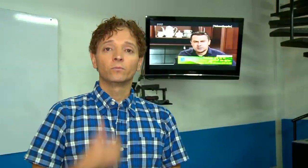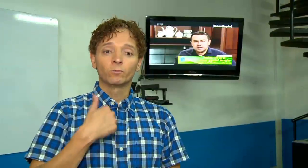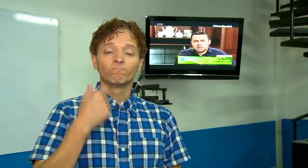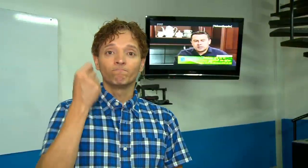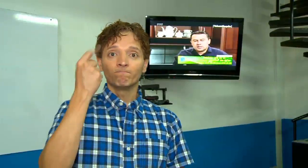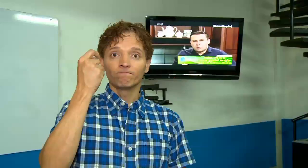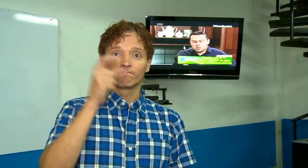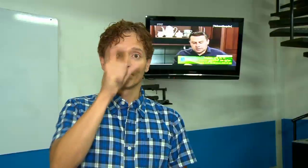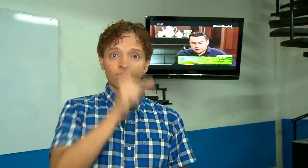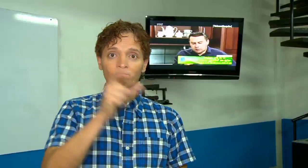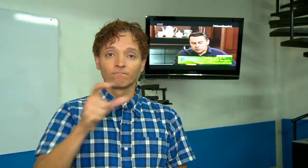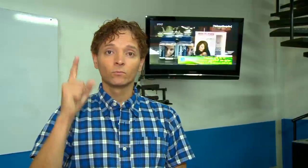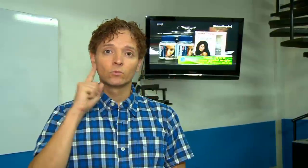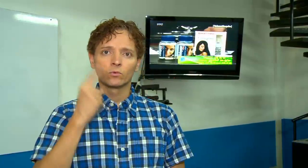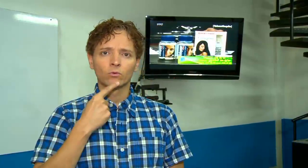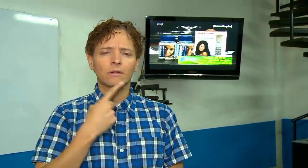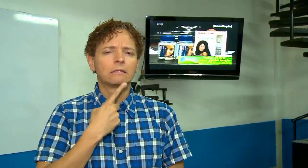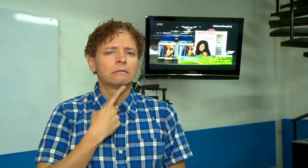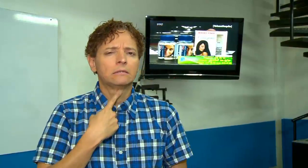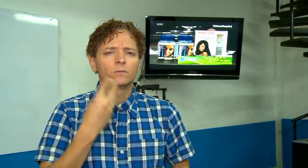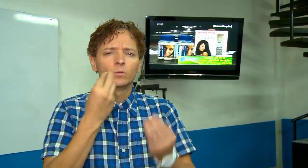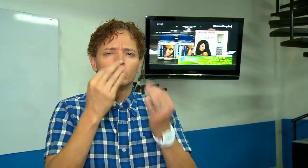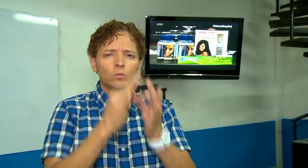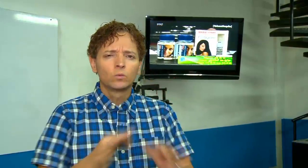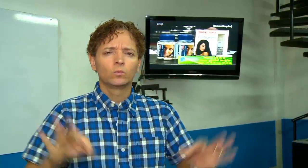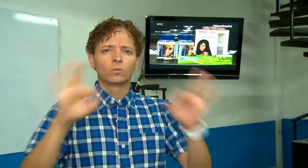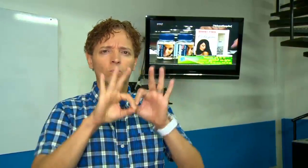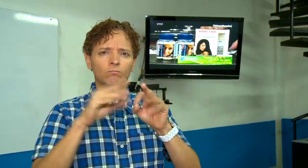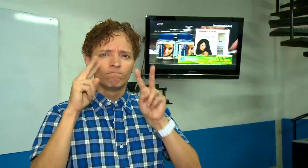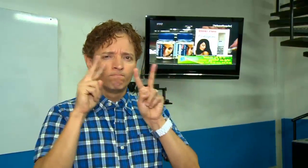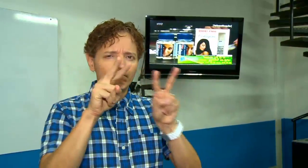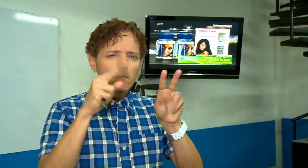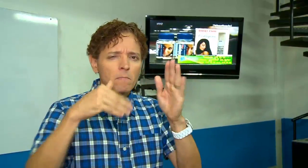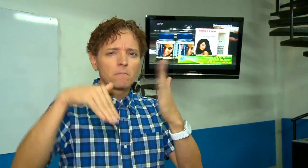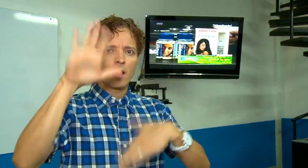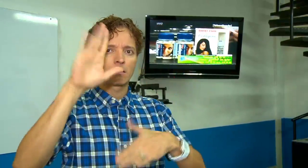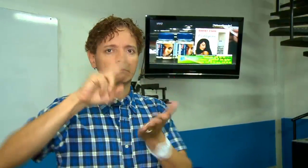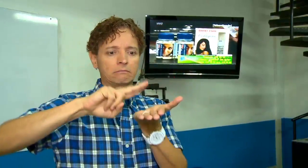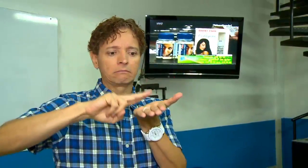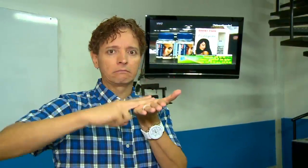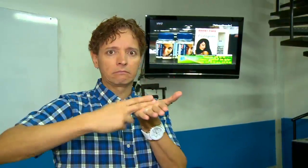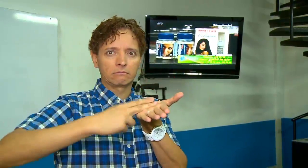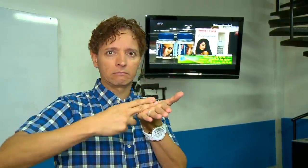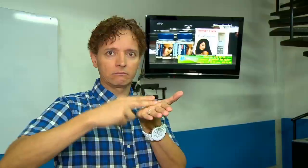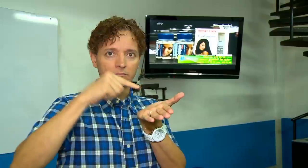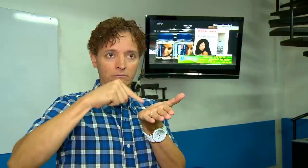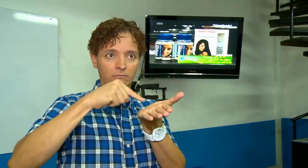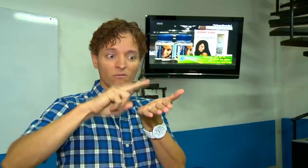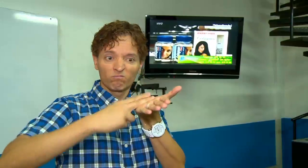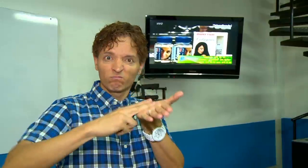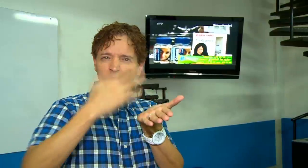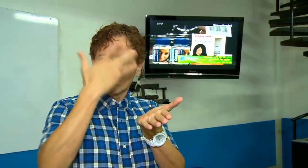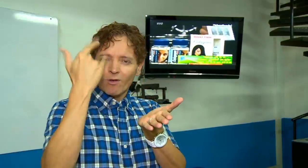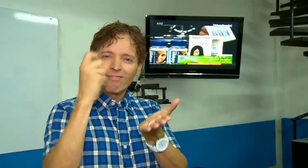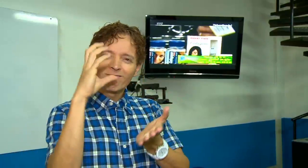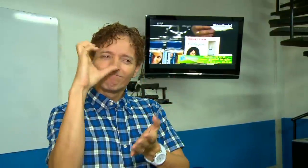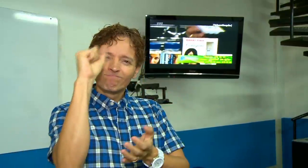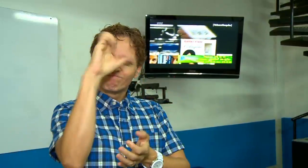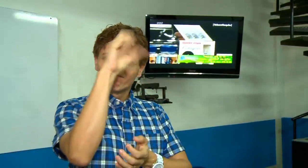Yo entiendo a las personas sordas que les gusta mucho ver al intérprete, para ellos es más importante porque así ellos se